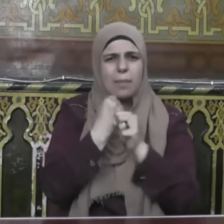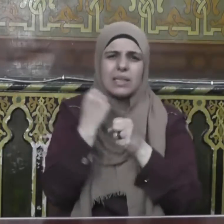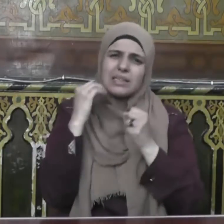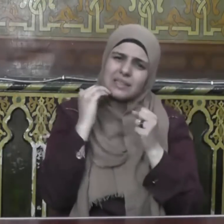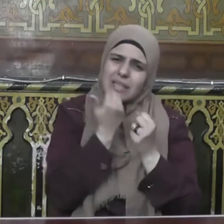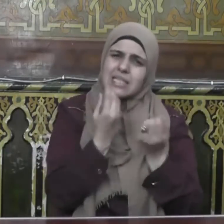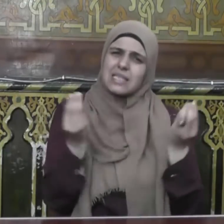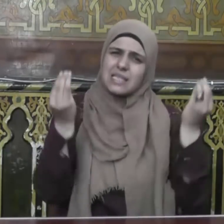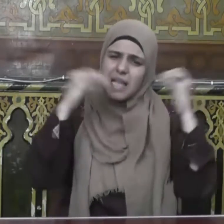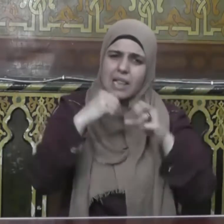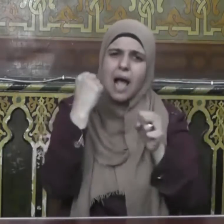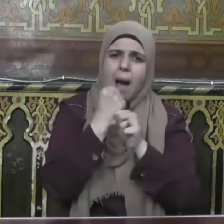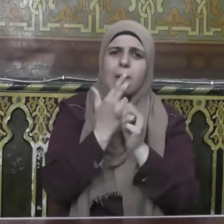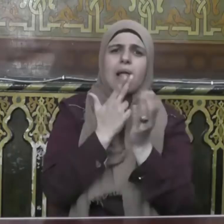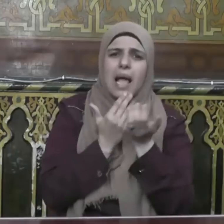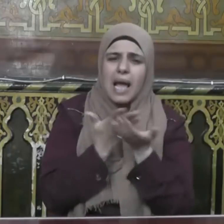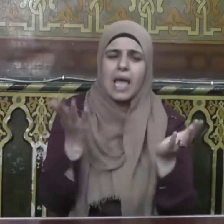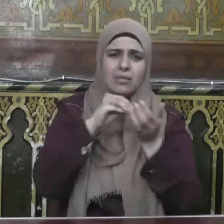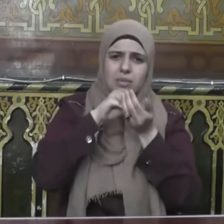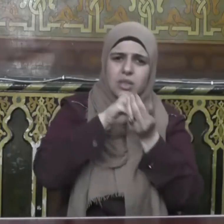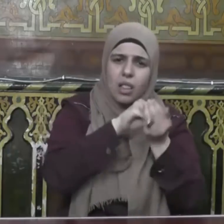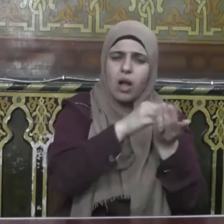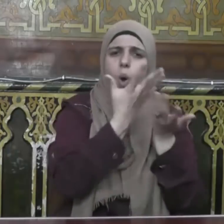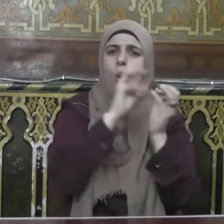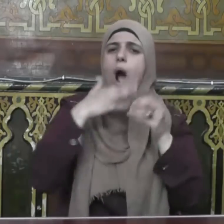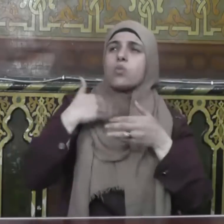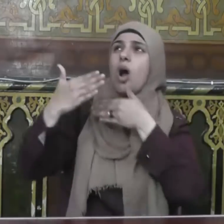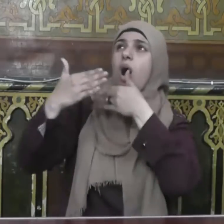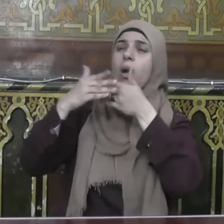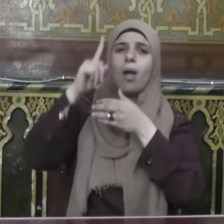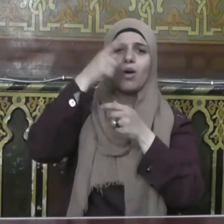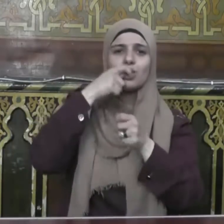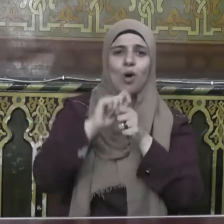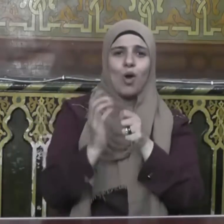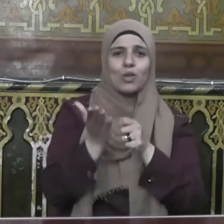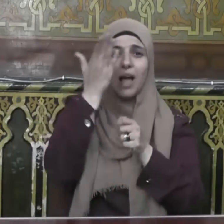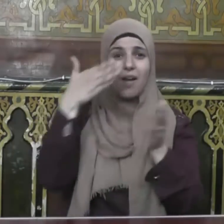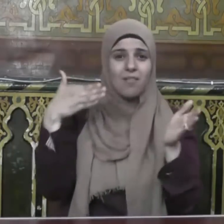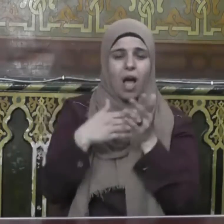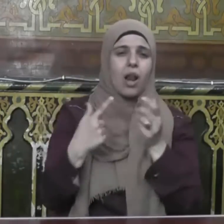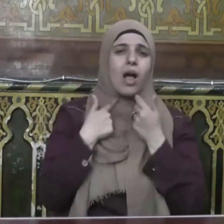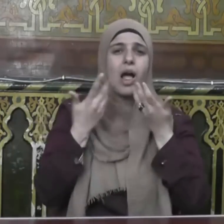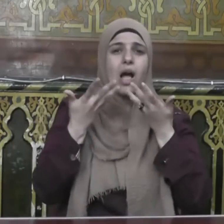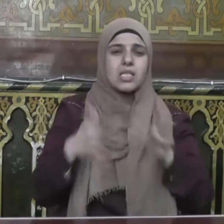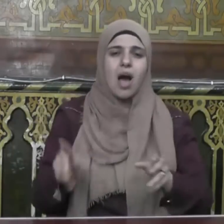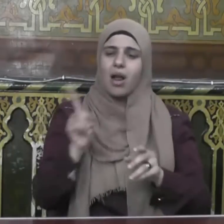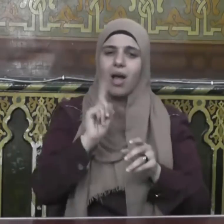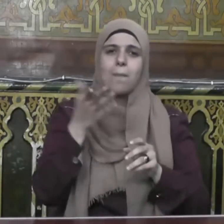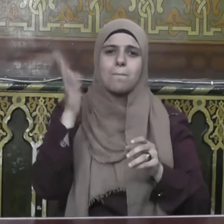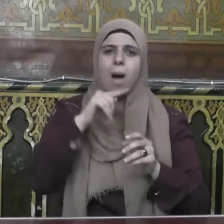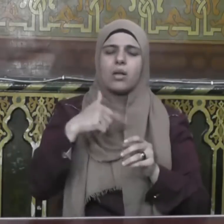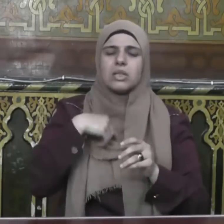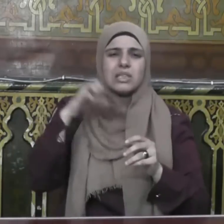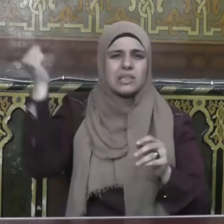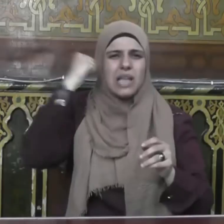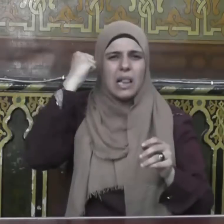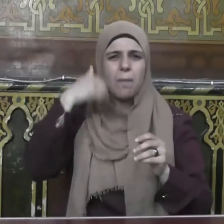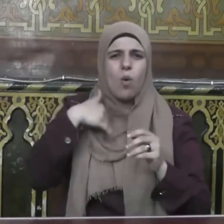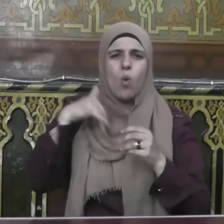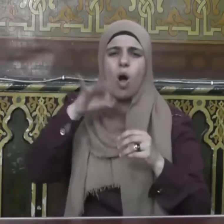كل ما يقربنا إلى الله عز وجل حتى لا نكون من المحرومين من رحمات الله تعالى في هذه